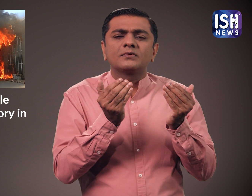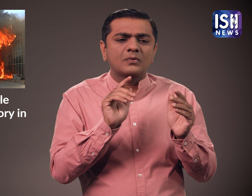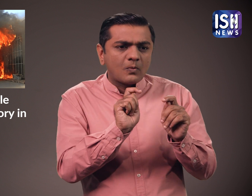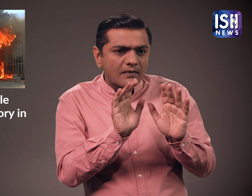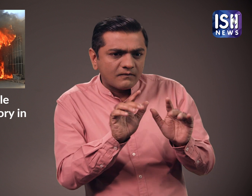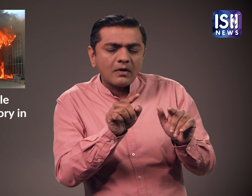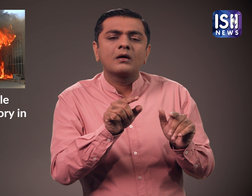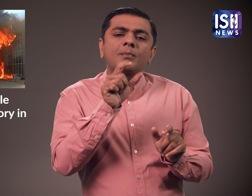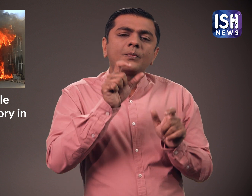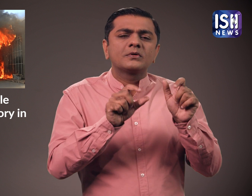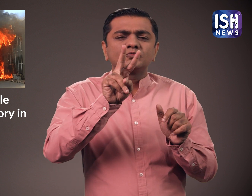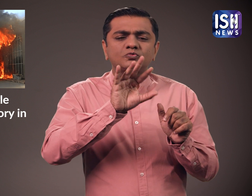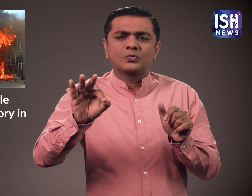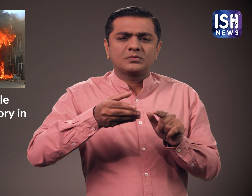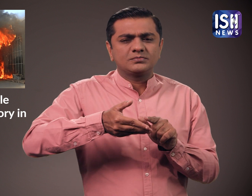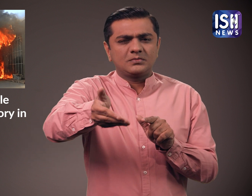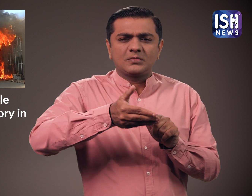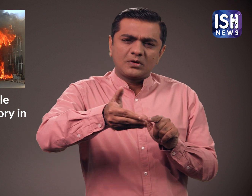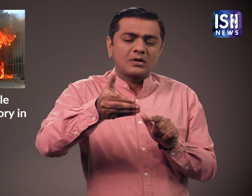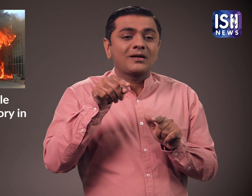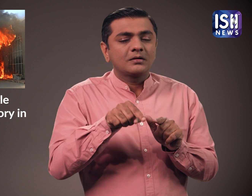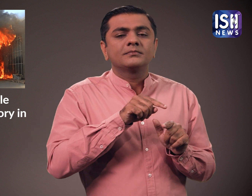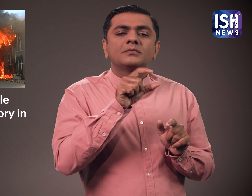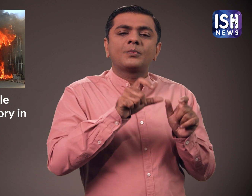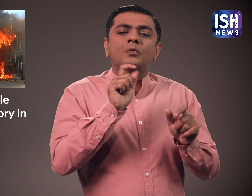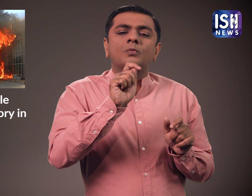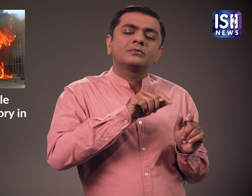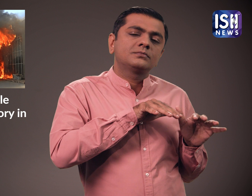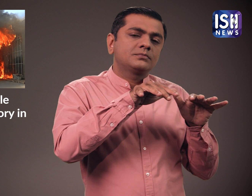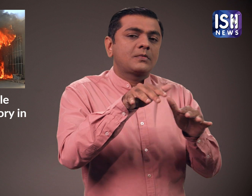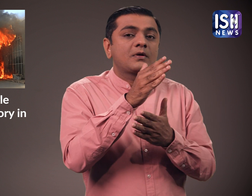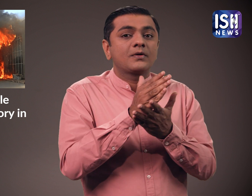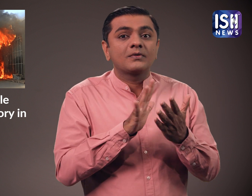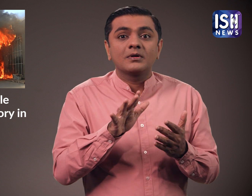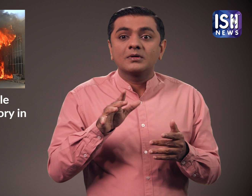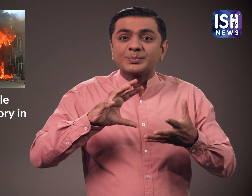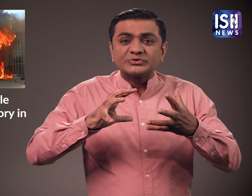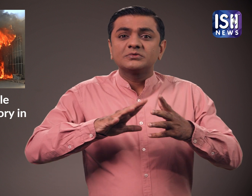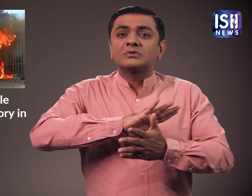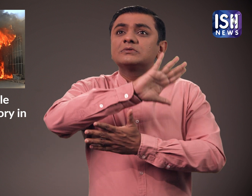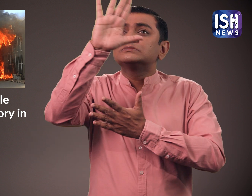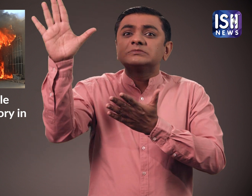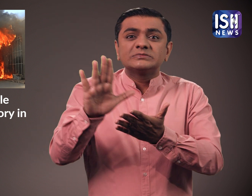पाएगे। जबकि पूर्ण संजालन